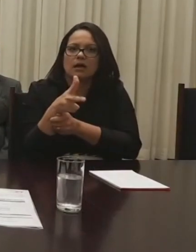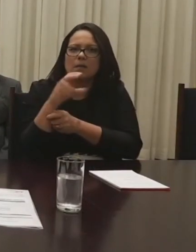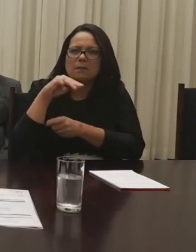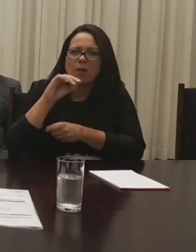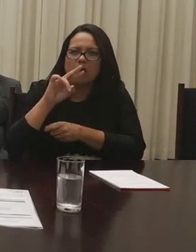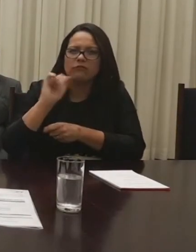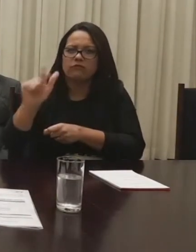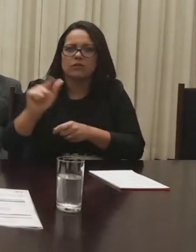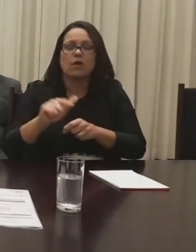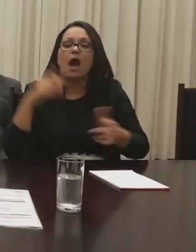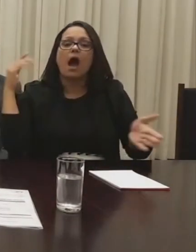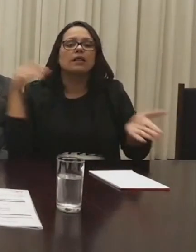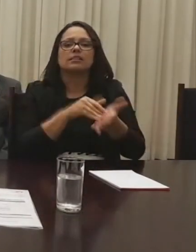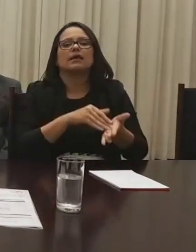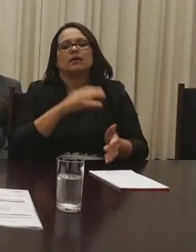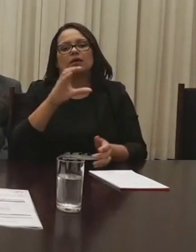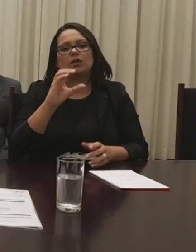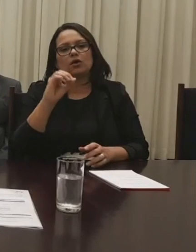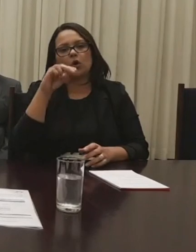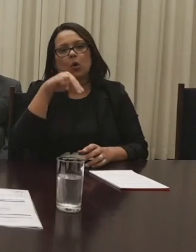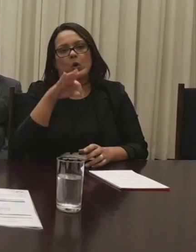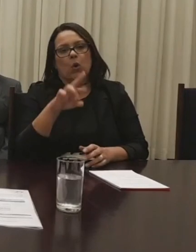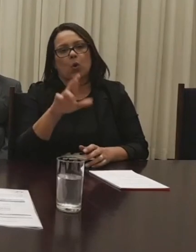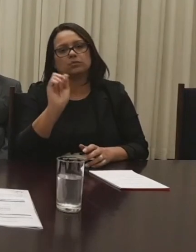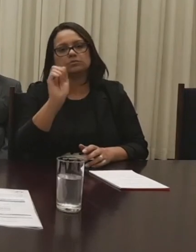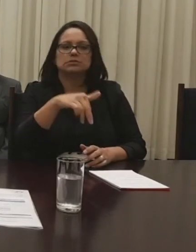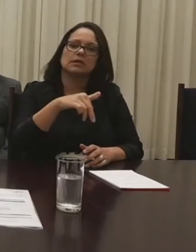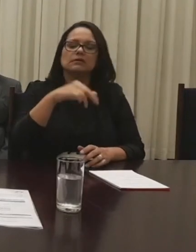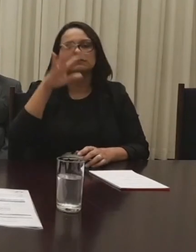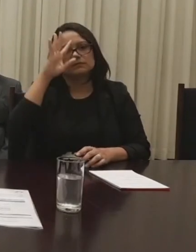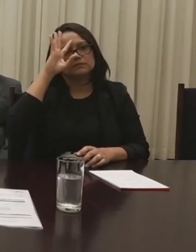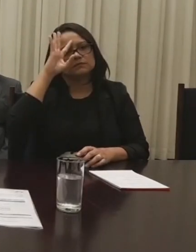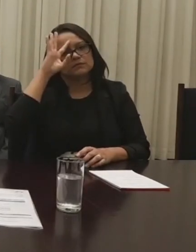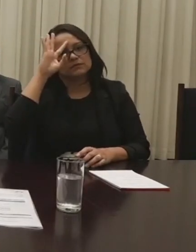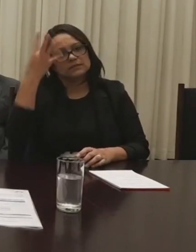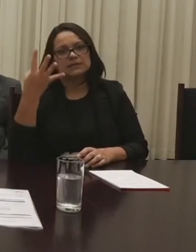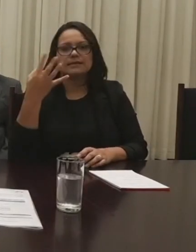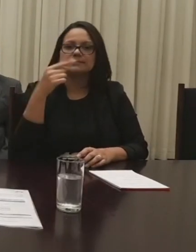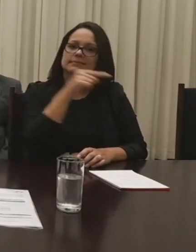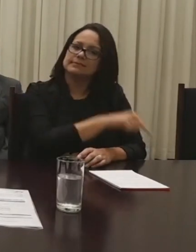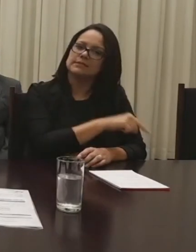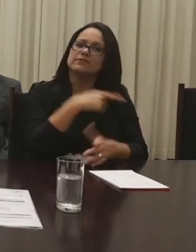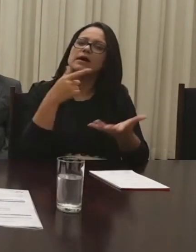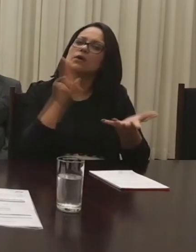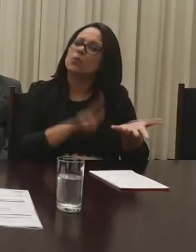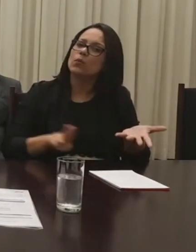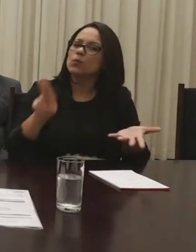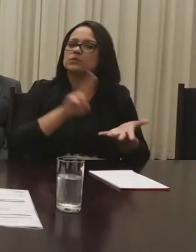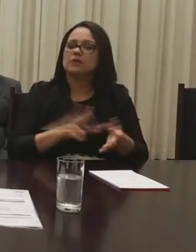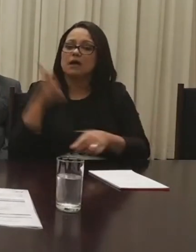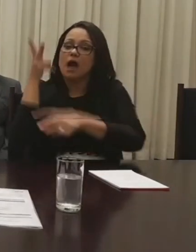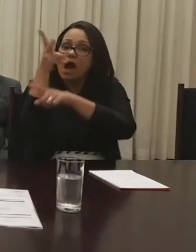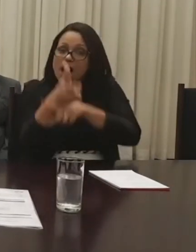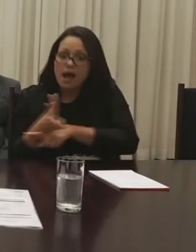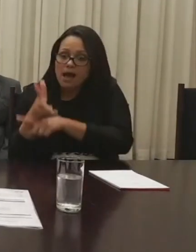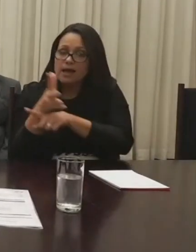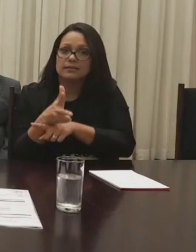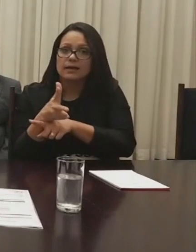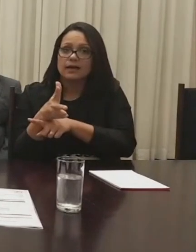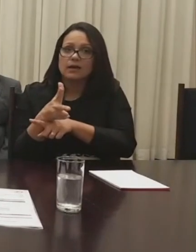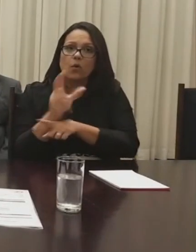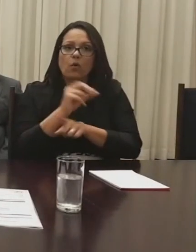decida se vai novamente usar radar móvel ou não.